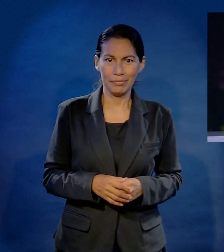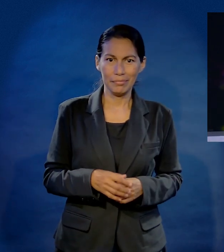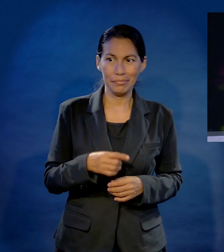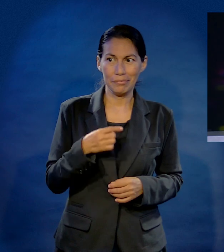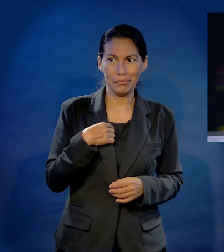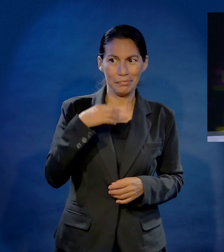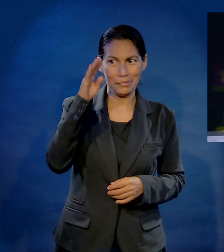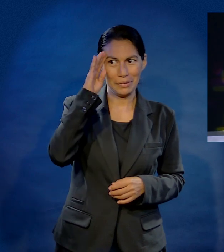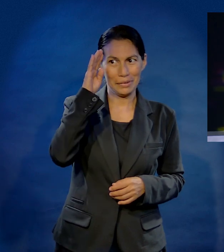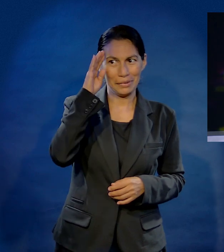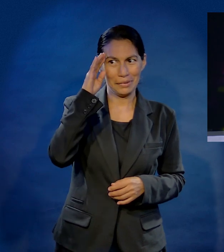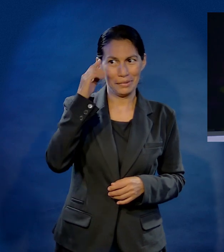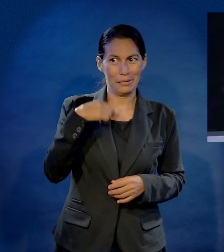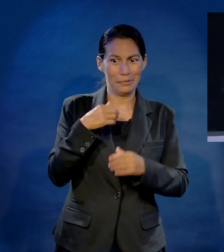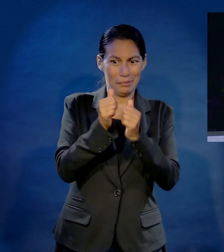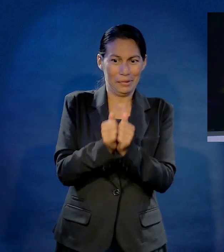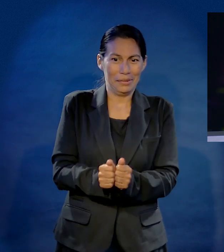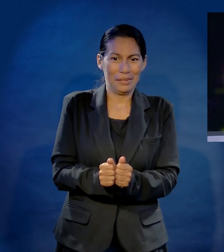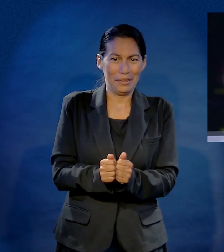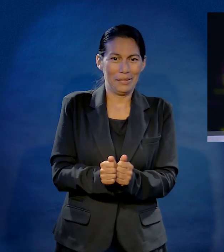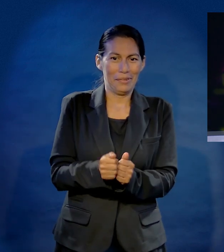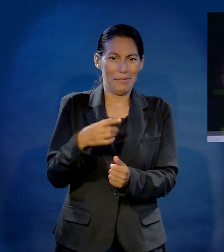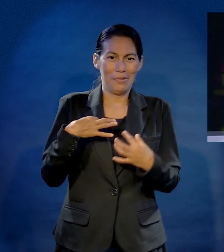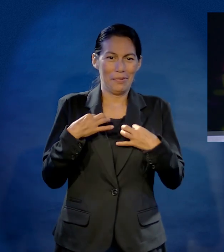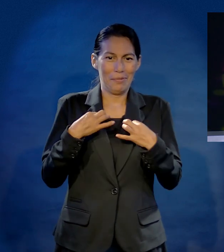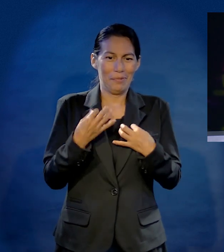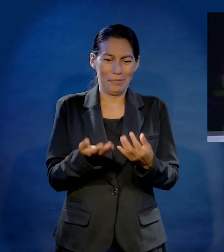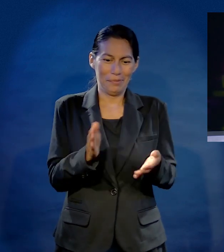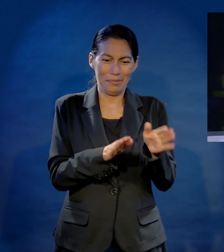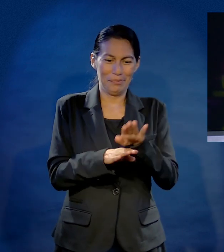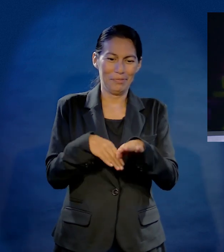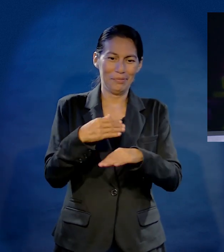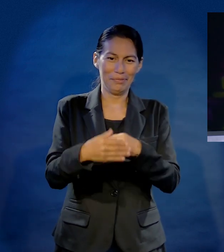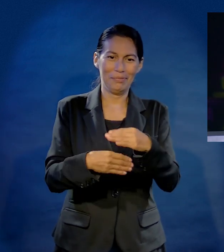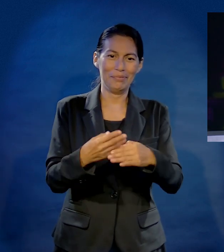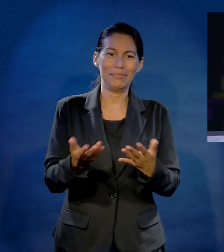¿Pero qué podía hacer? Yo dije, si me quedo, voy a terminar doblando ropa yo.